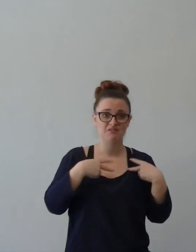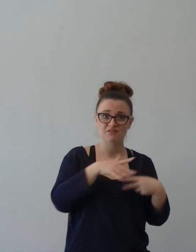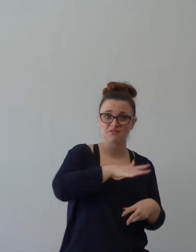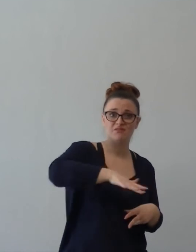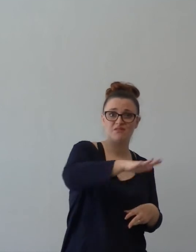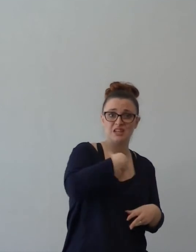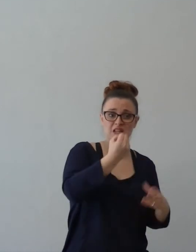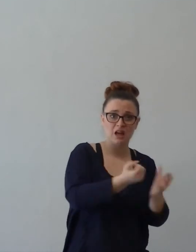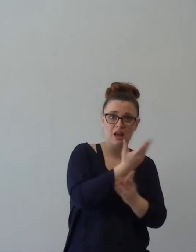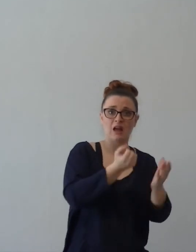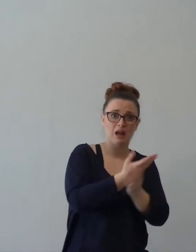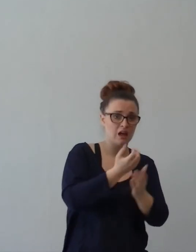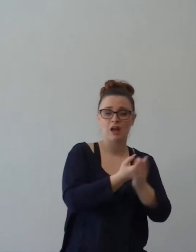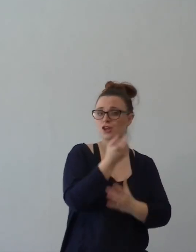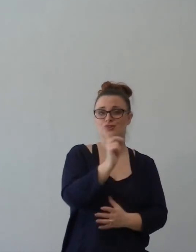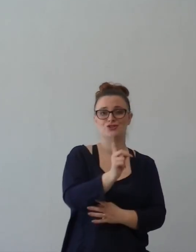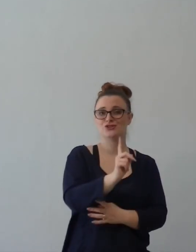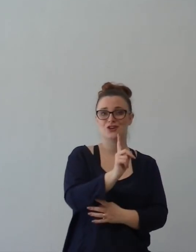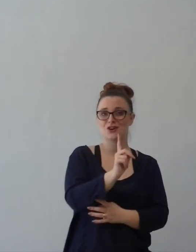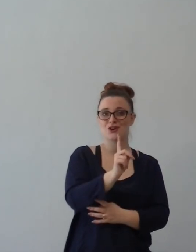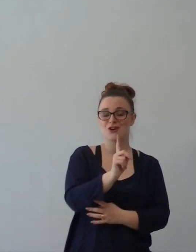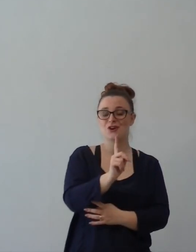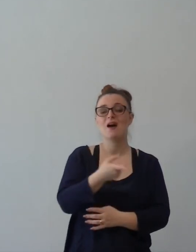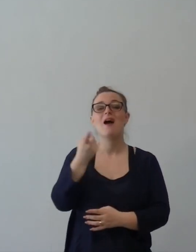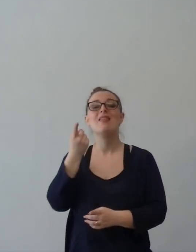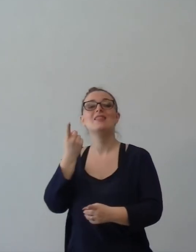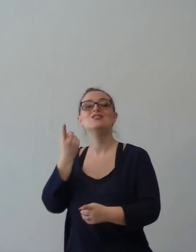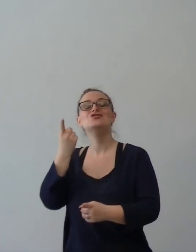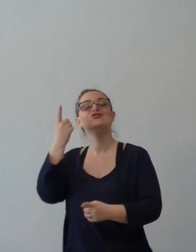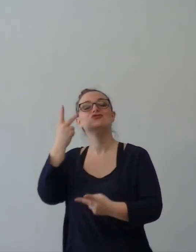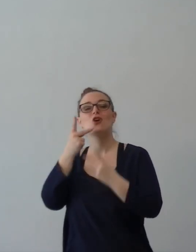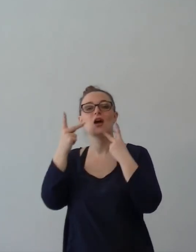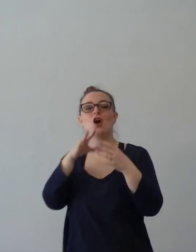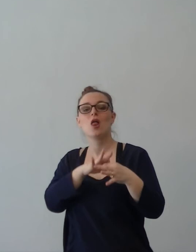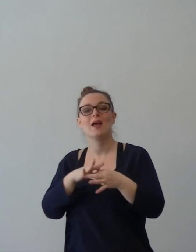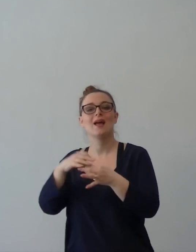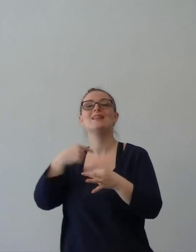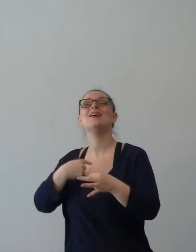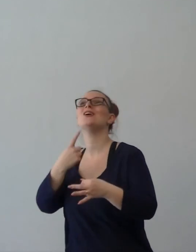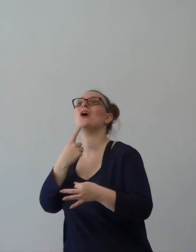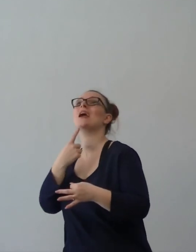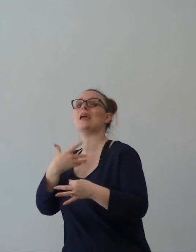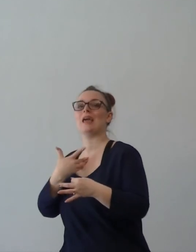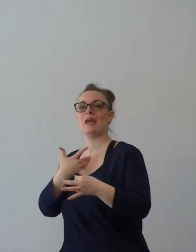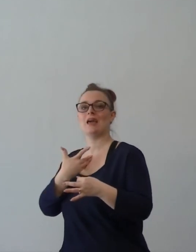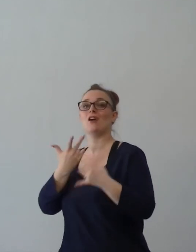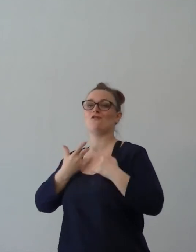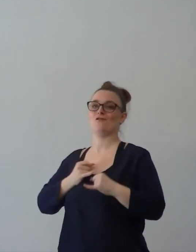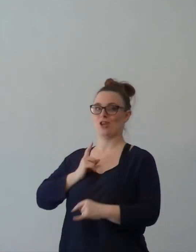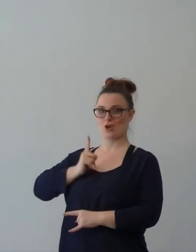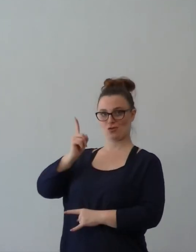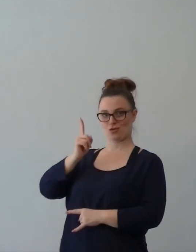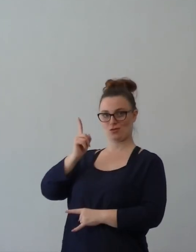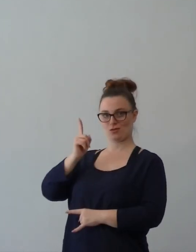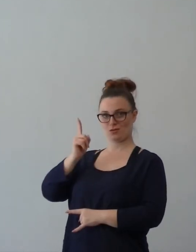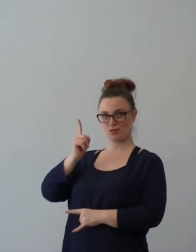da chi sei in Cristo e da quello che serve per far crescere la tua gioia. E da quello che fa